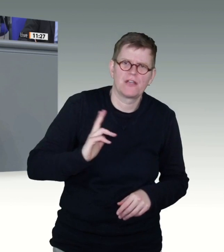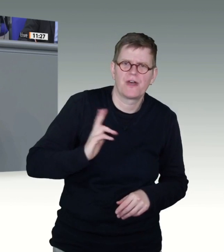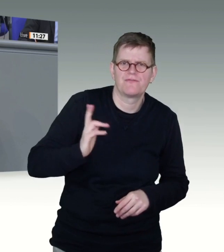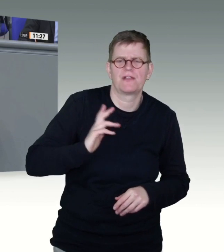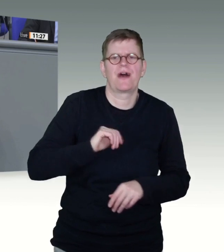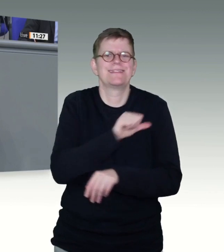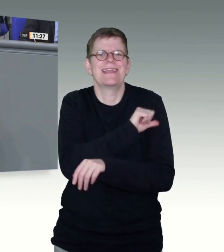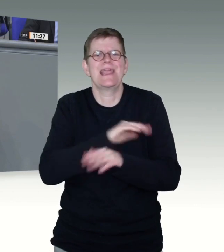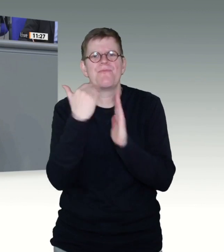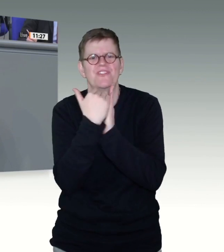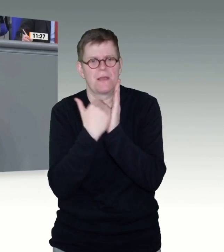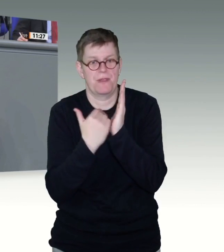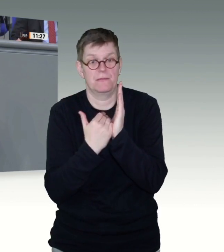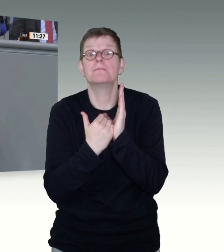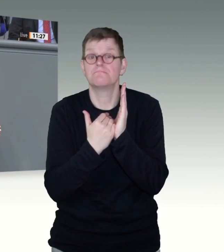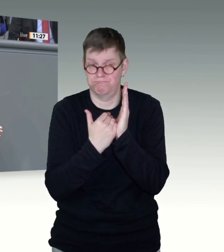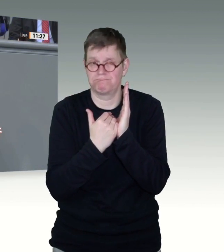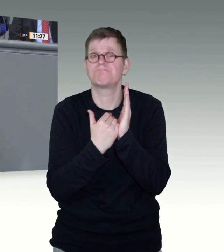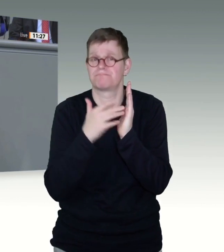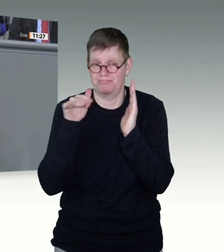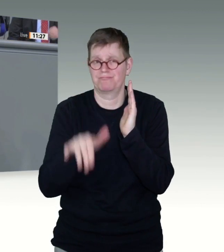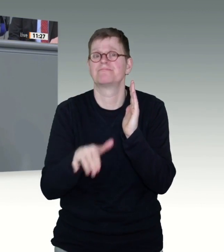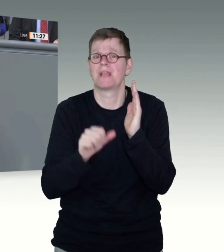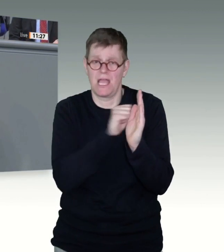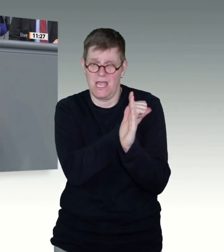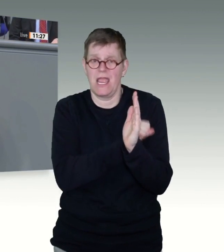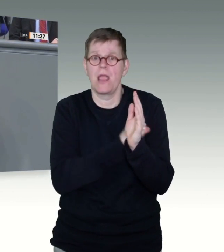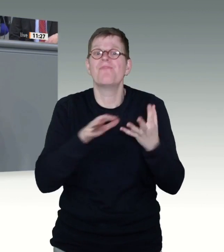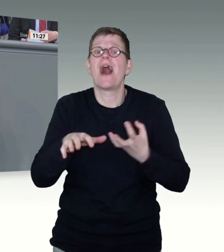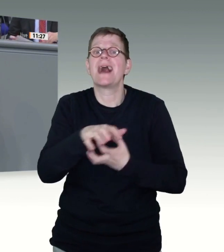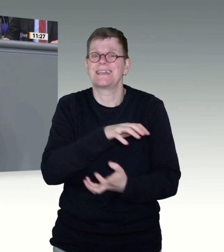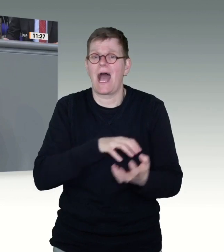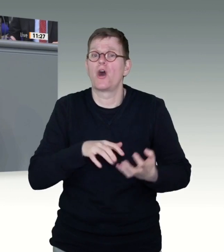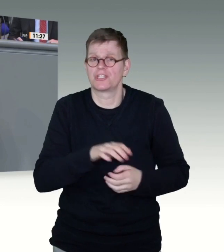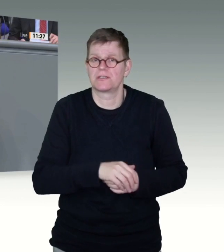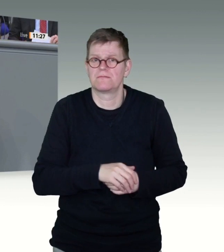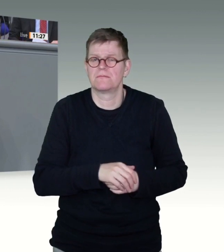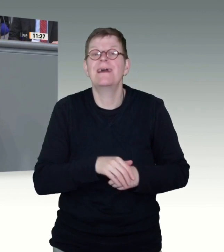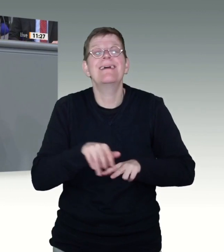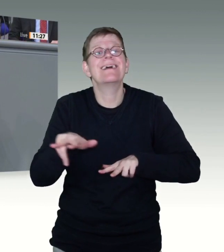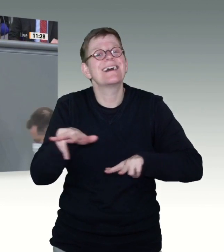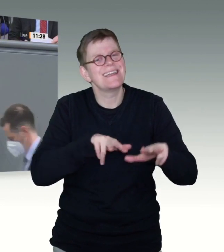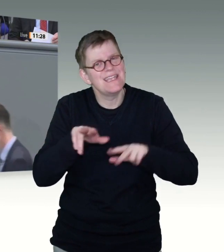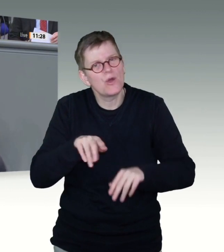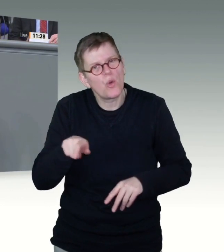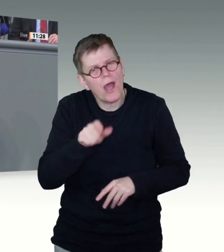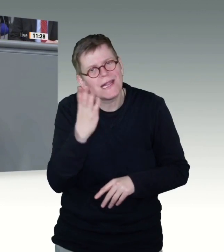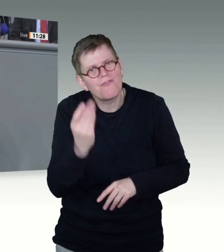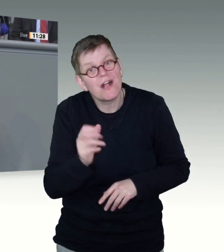Impfchaos. So viel ich weiß, regiert in Rheinland-Pfalz die FDP mit. Da könnte